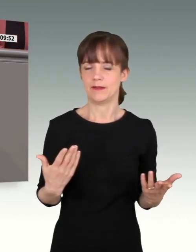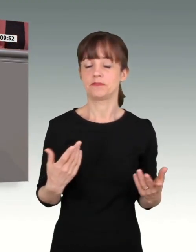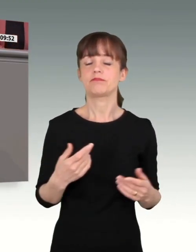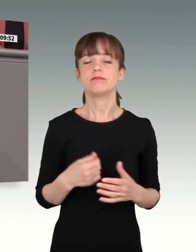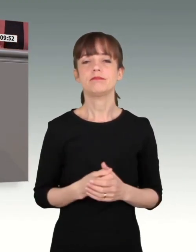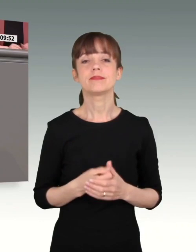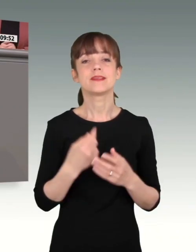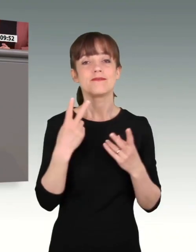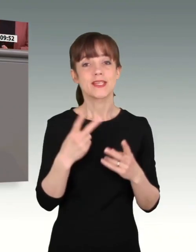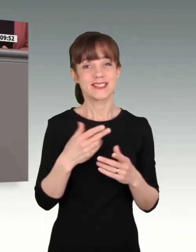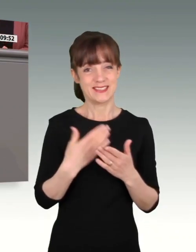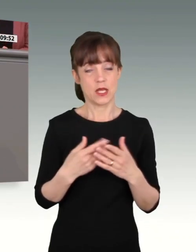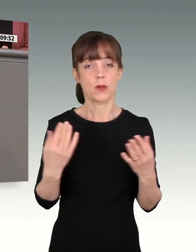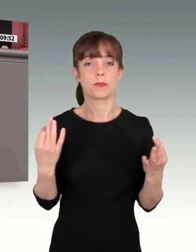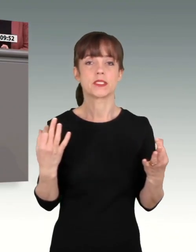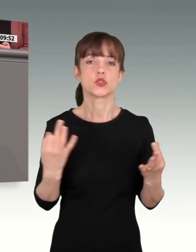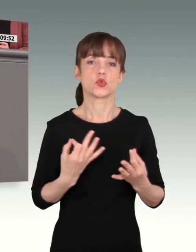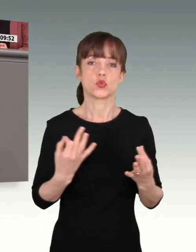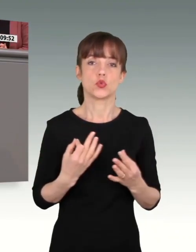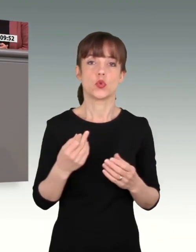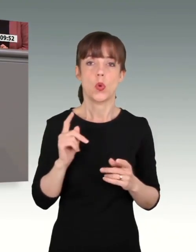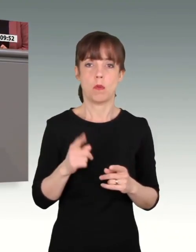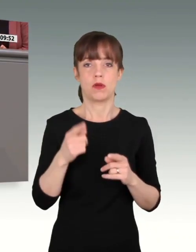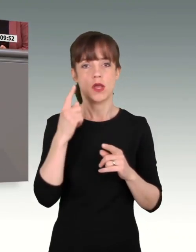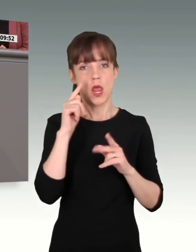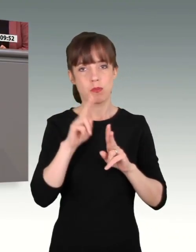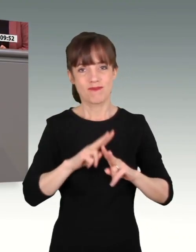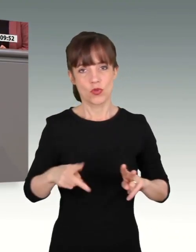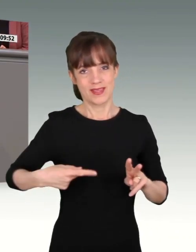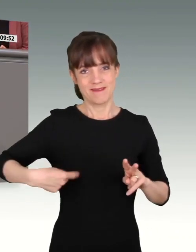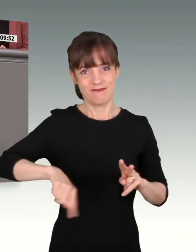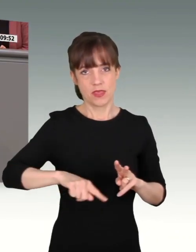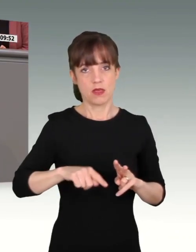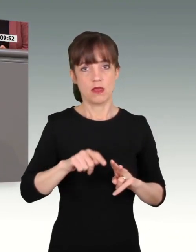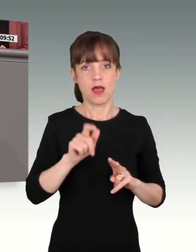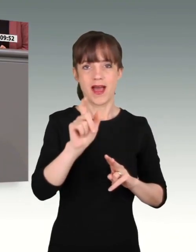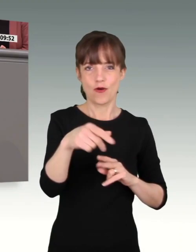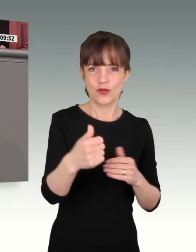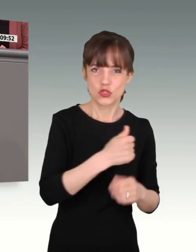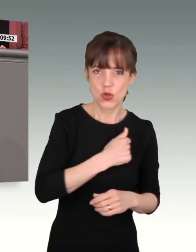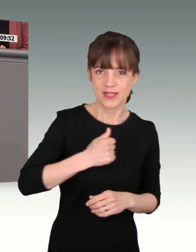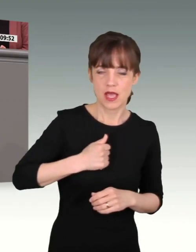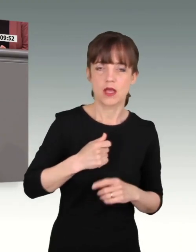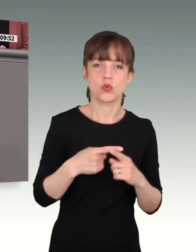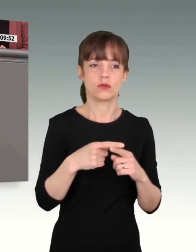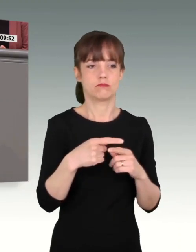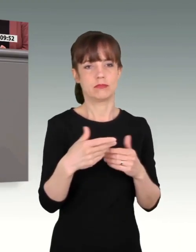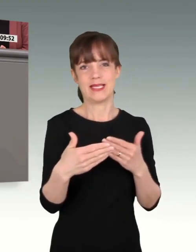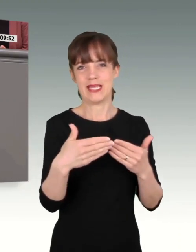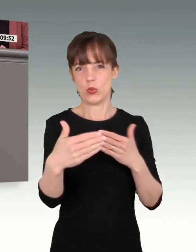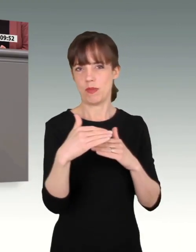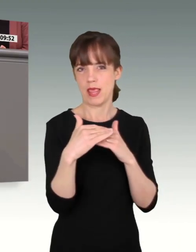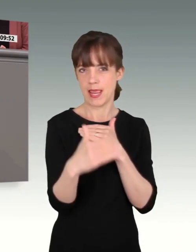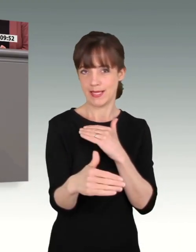Glaubwürdigkeit dabei gegenüber den Soldatinnen und Soldaten und auch gegenüber unserem Land. Dies ist